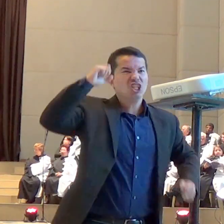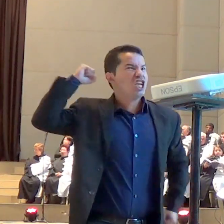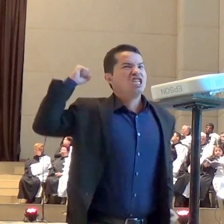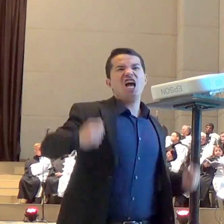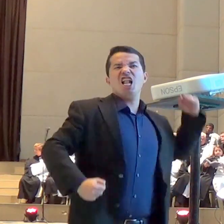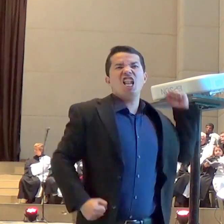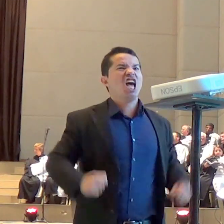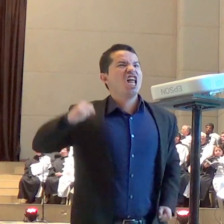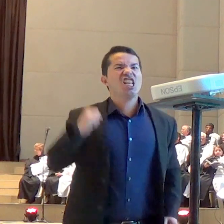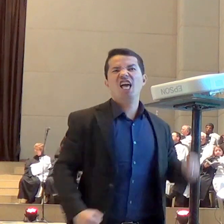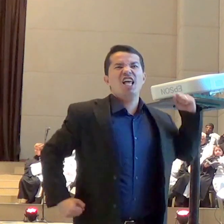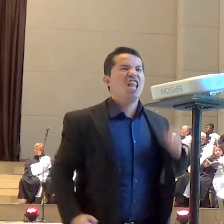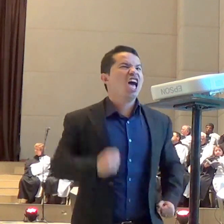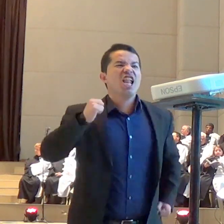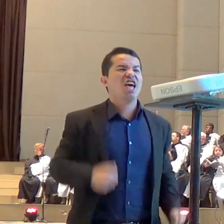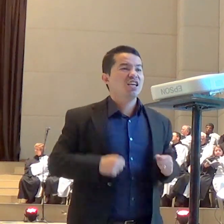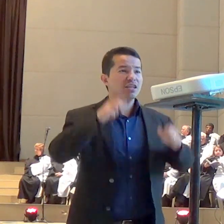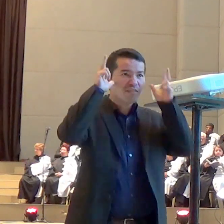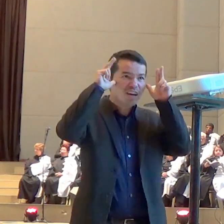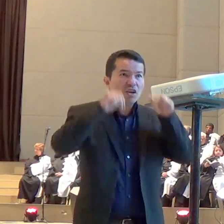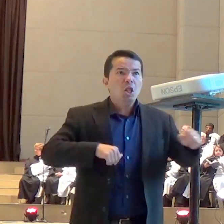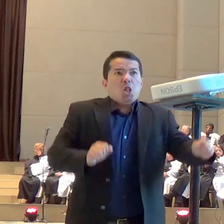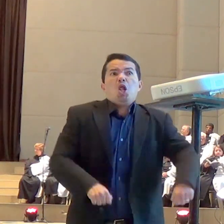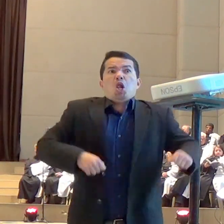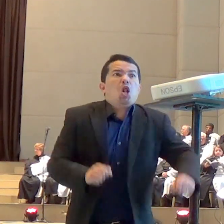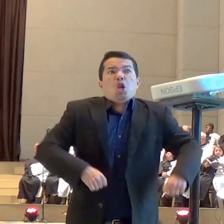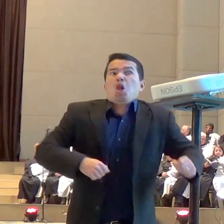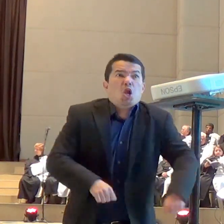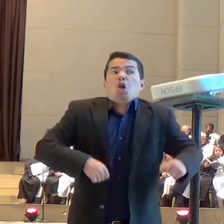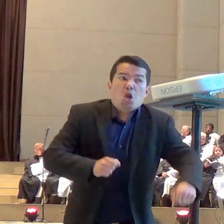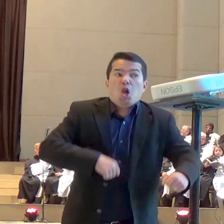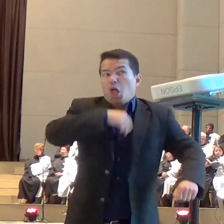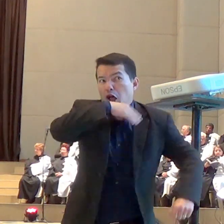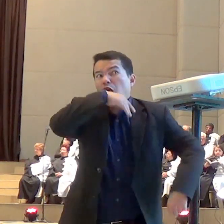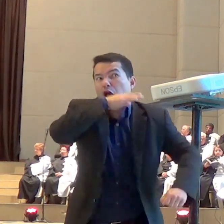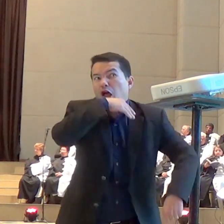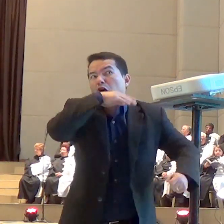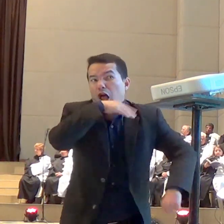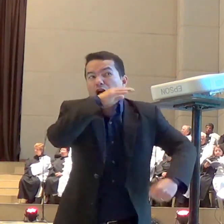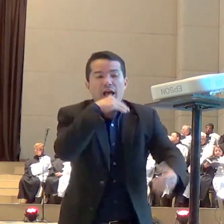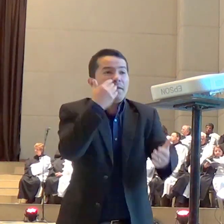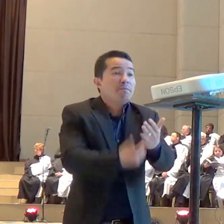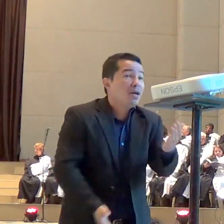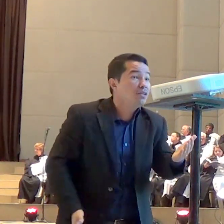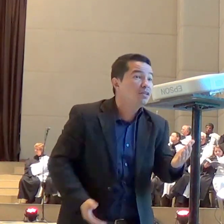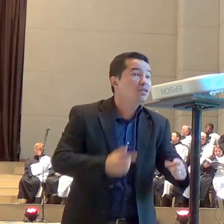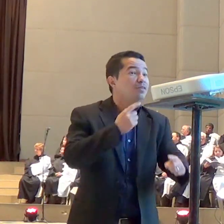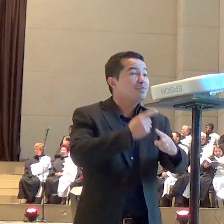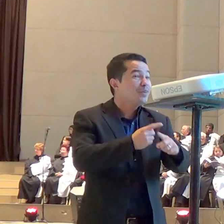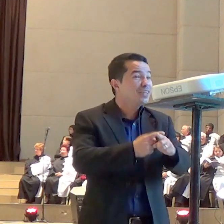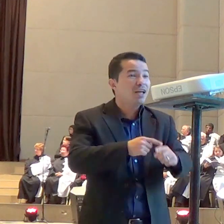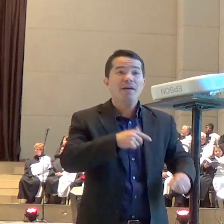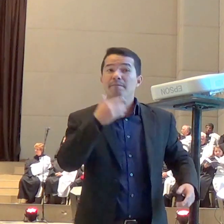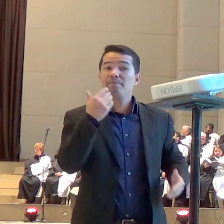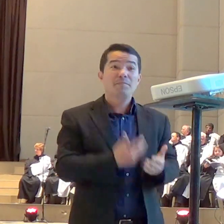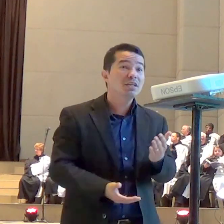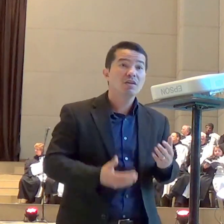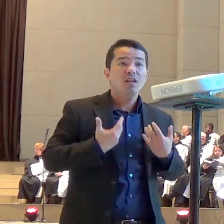comeu e bebeu e fortalecido com aquela comida viajou 40 dias e 40 noites até